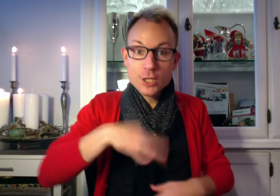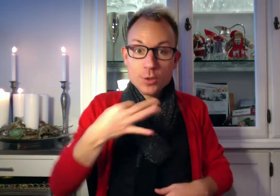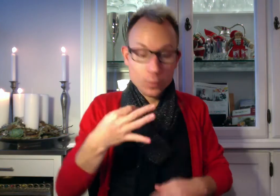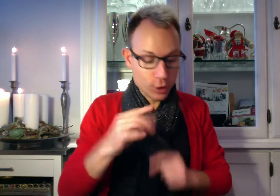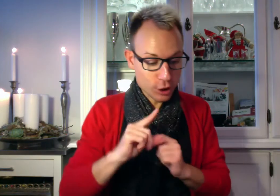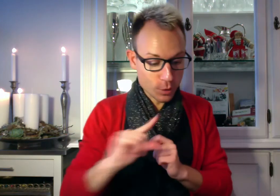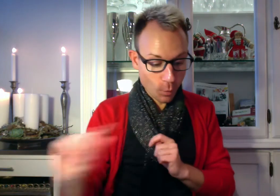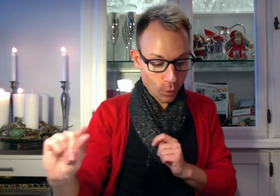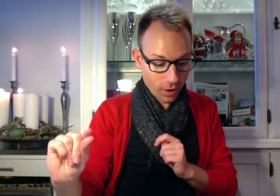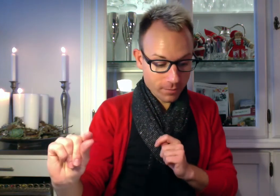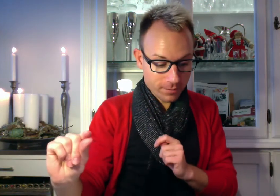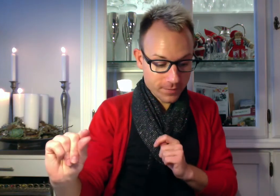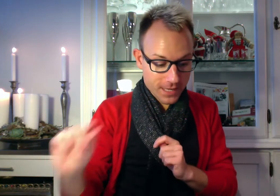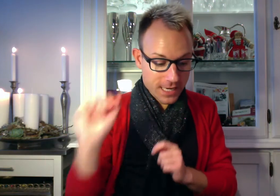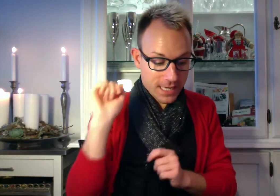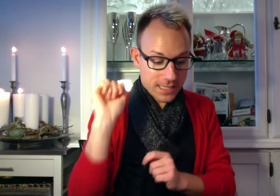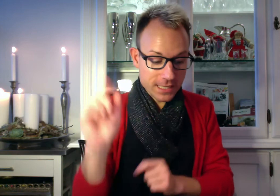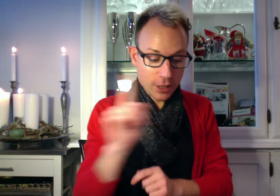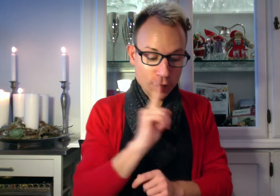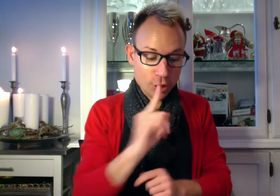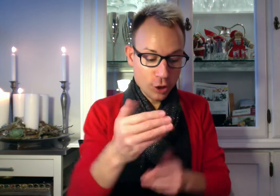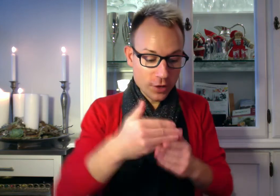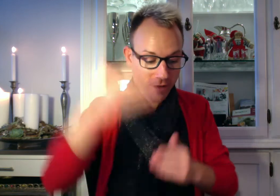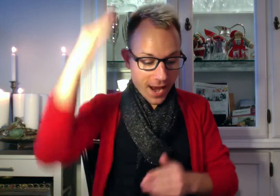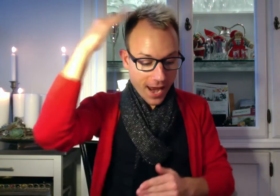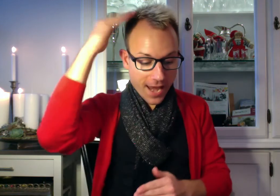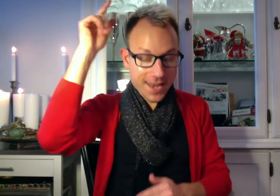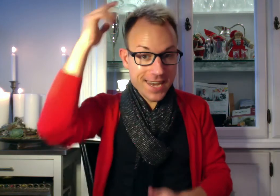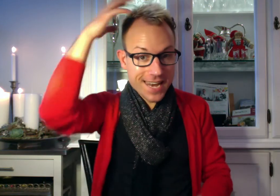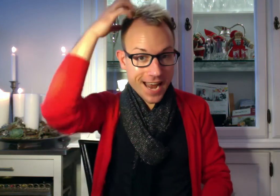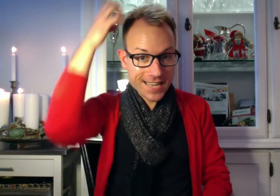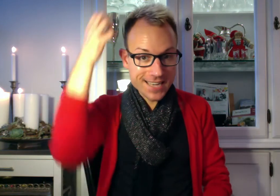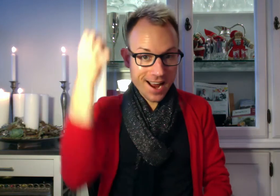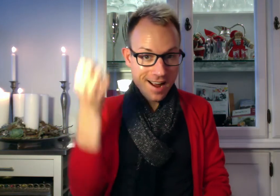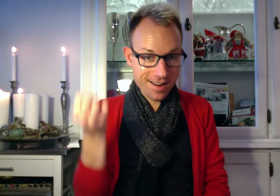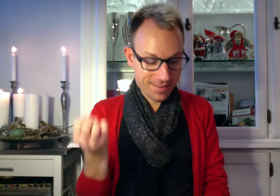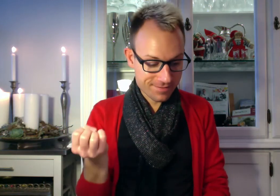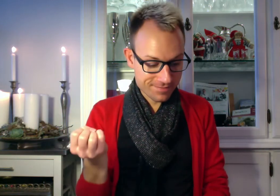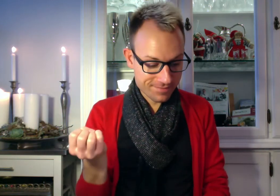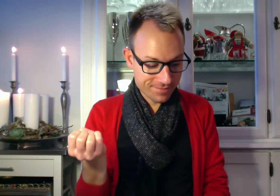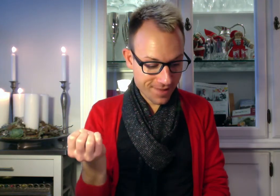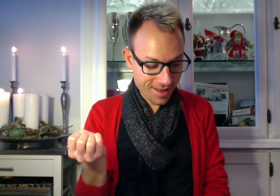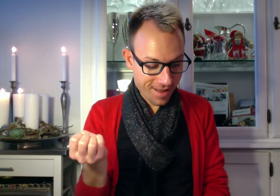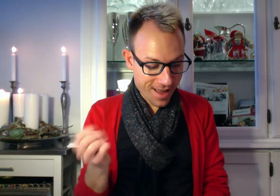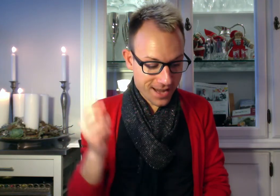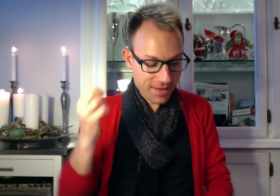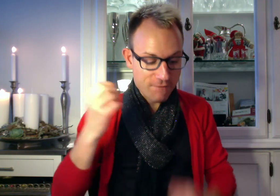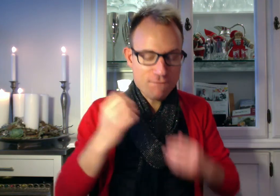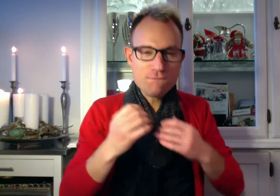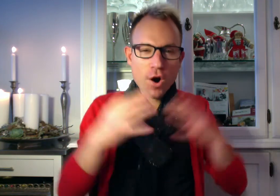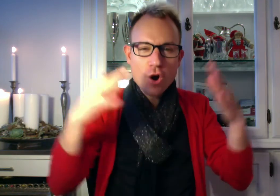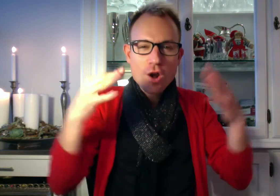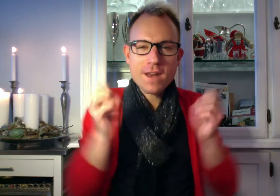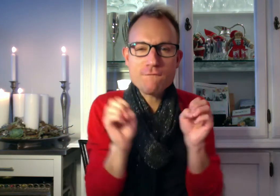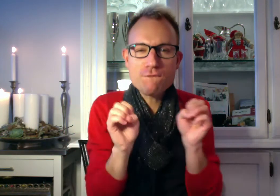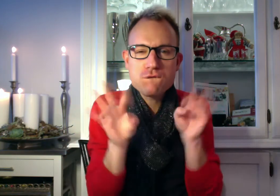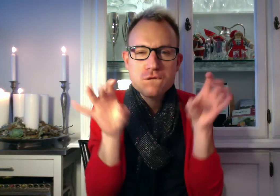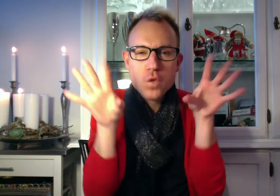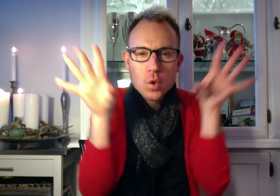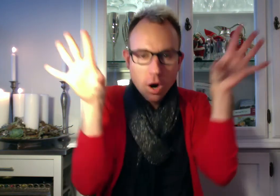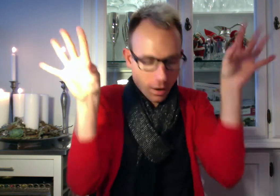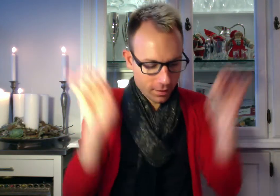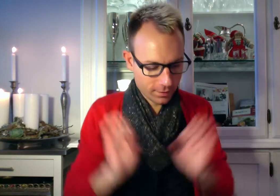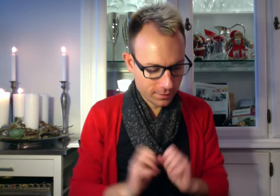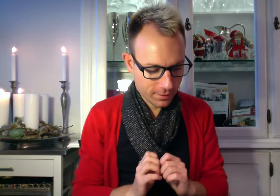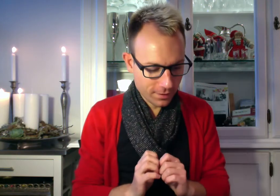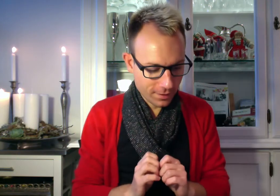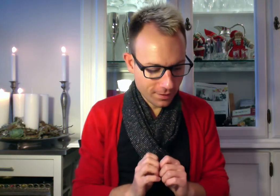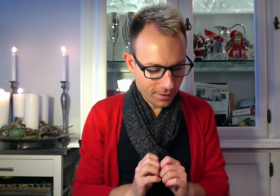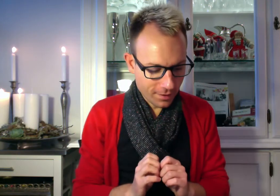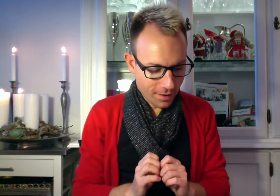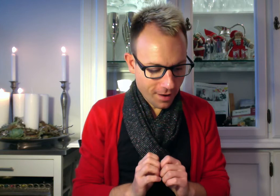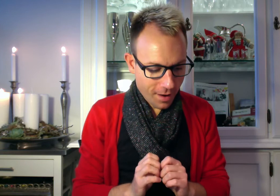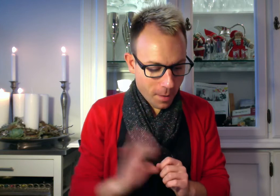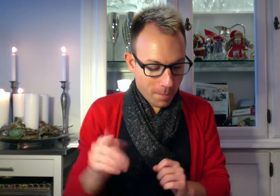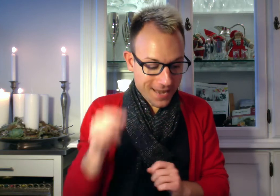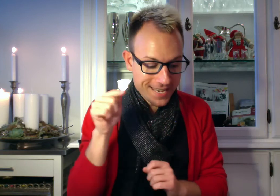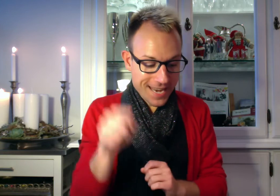sjulens smutter. Til et lys fra hatten i han tager. Det vokler. futter. Med det